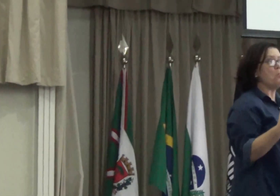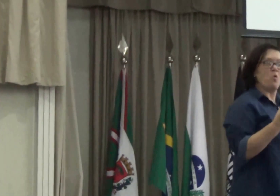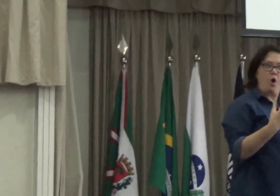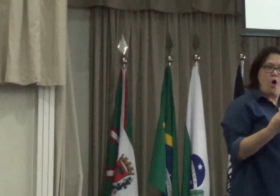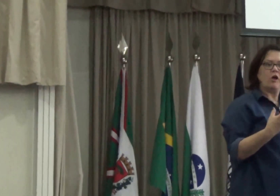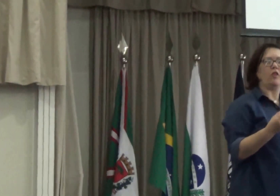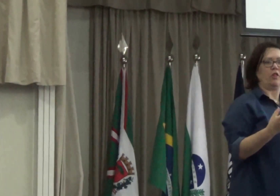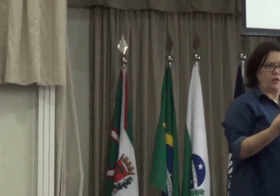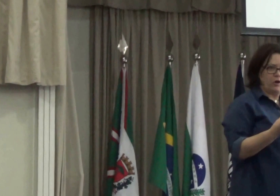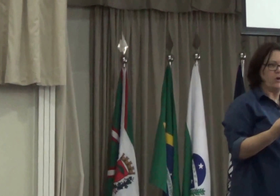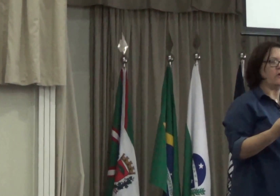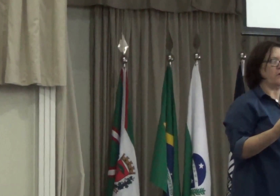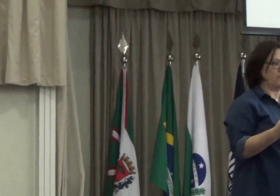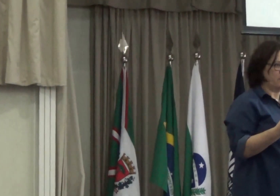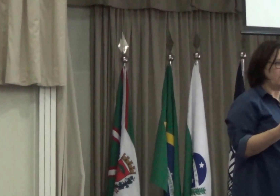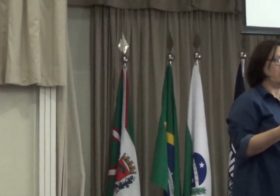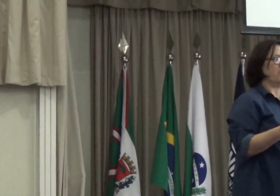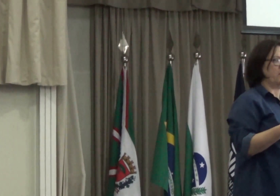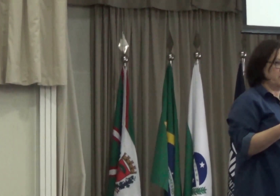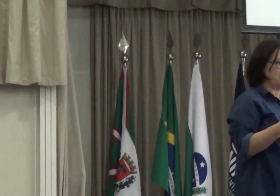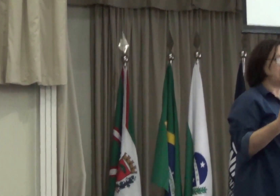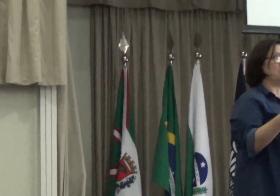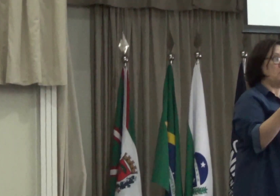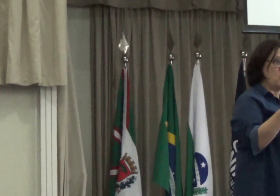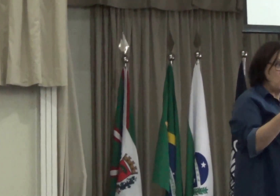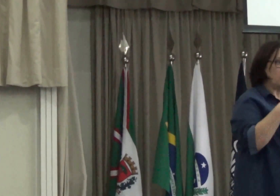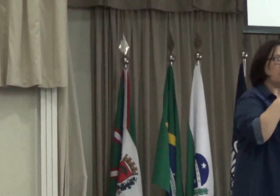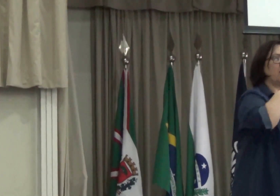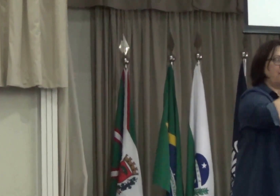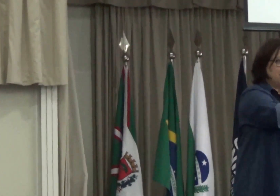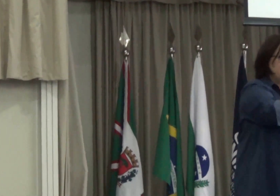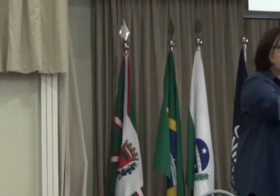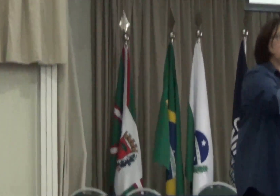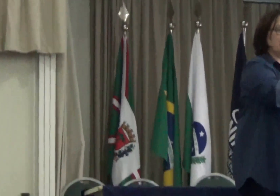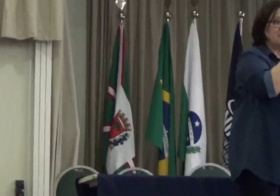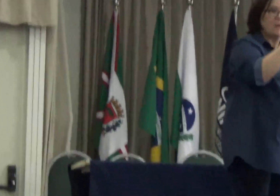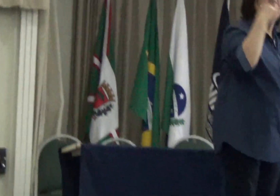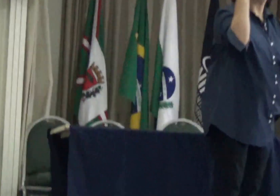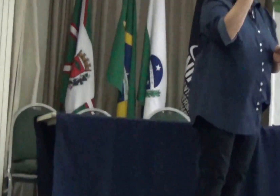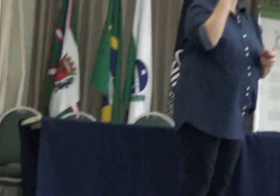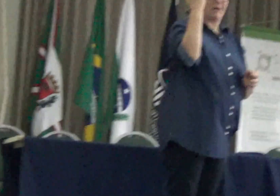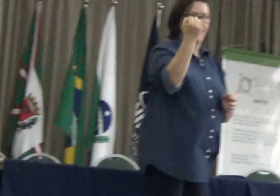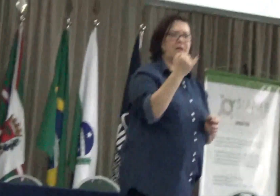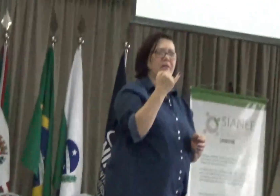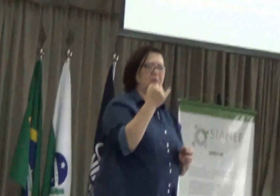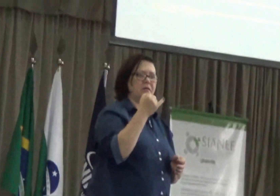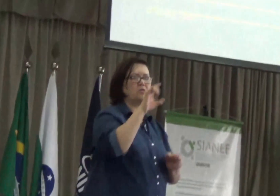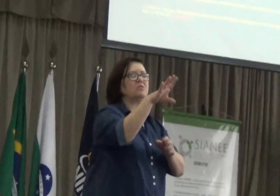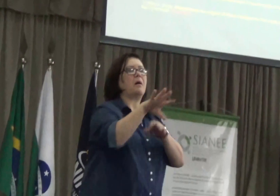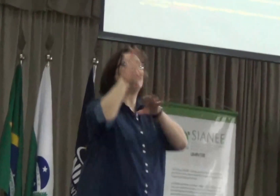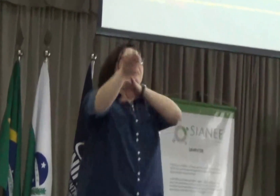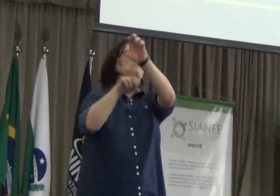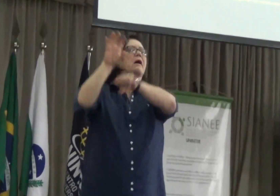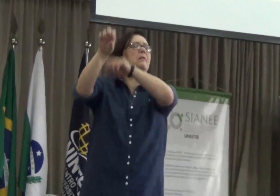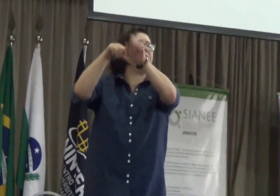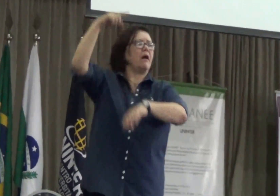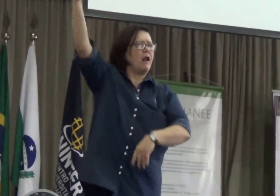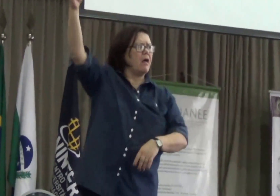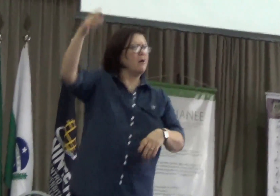Olha só, quantas pesquisas já realizadas por surdos brasileiros, 70 para cá. Isso é muito importante. Não